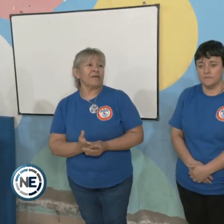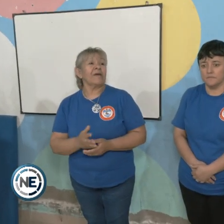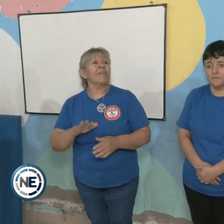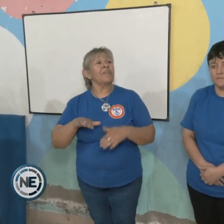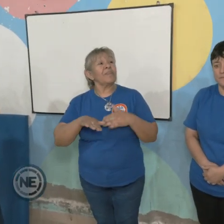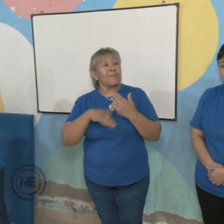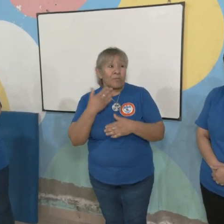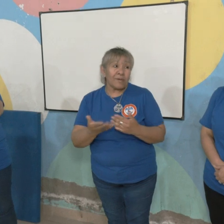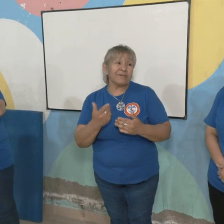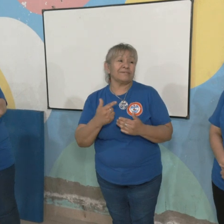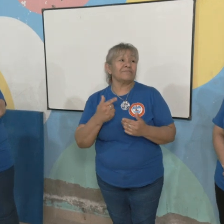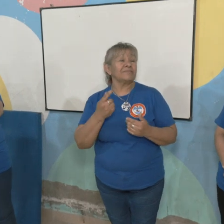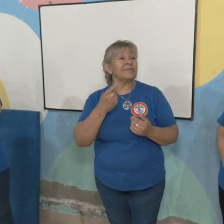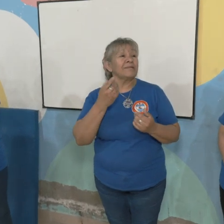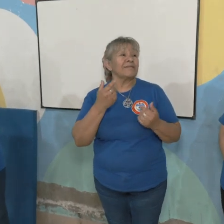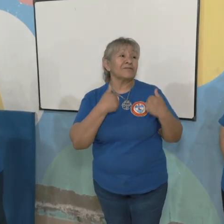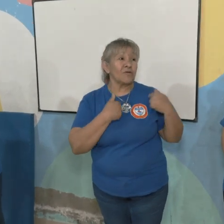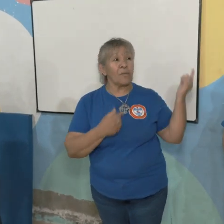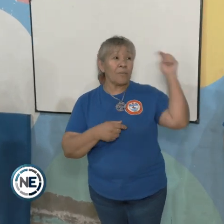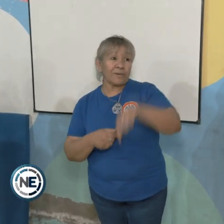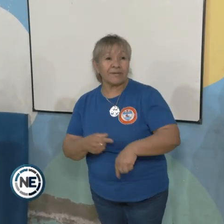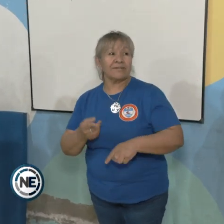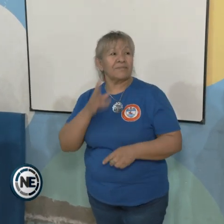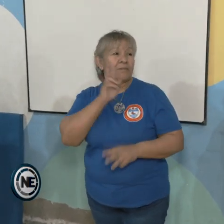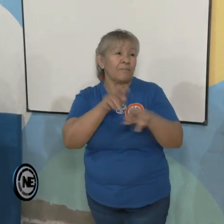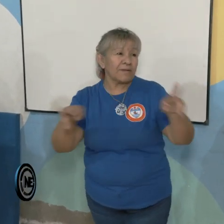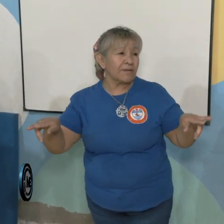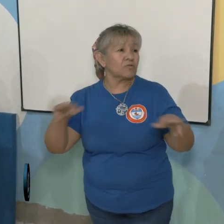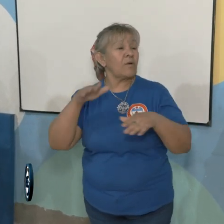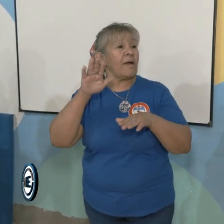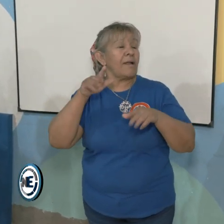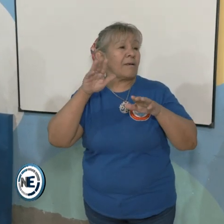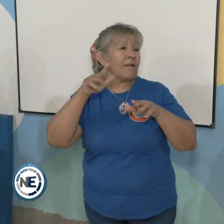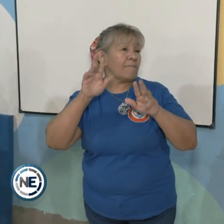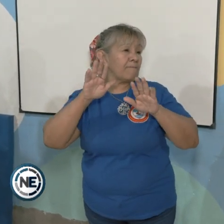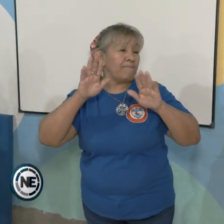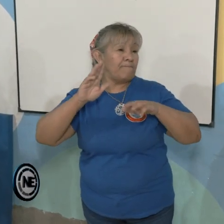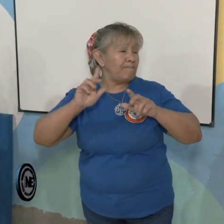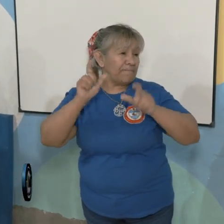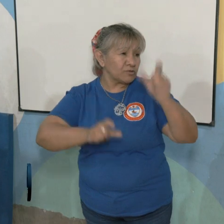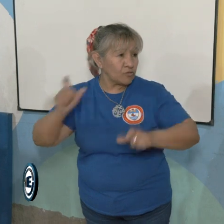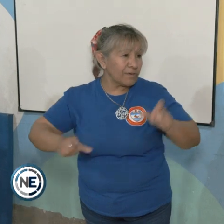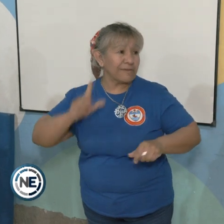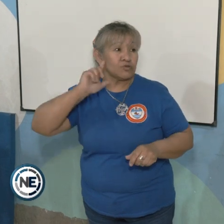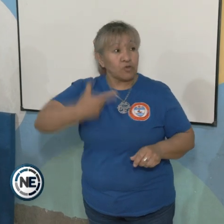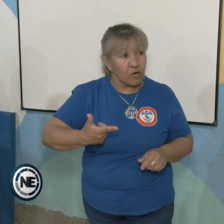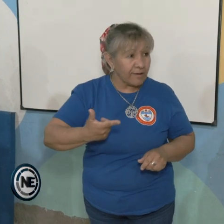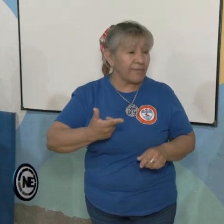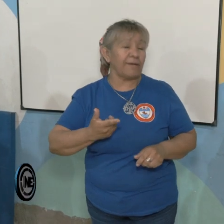para aprender. Lo que es importante que venir para los niños, para que las personas